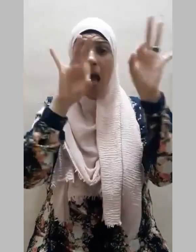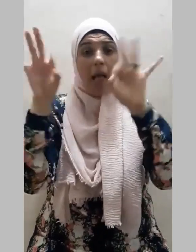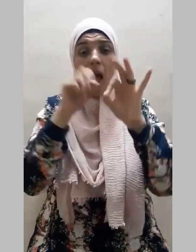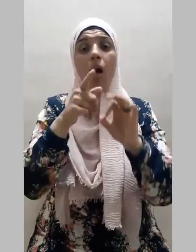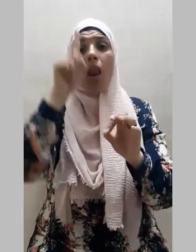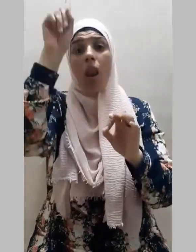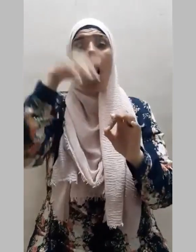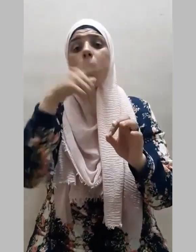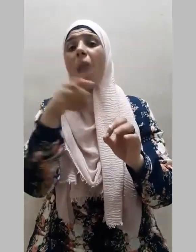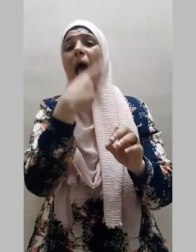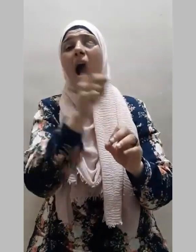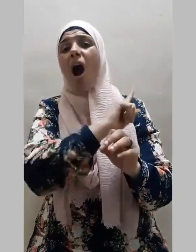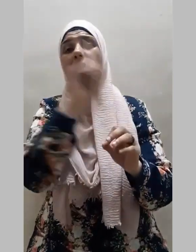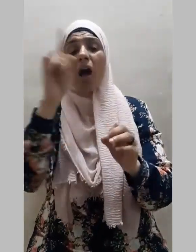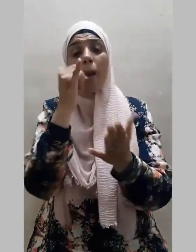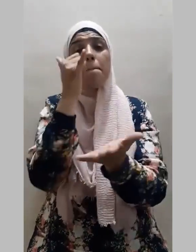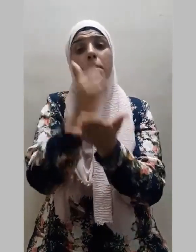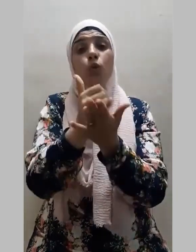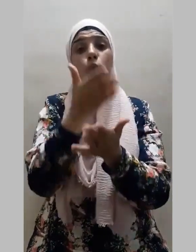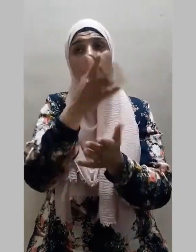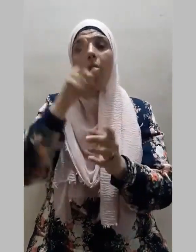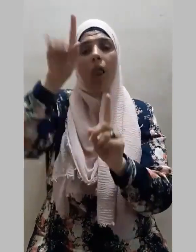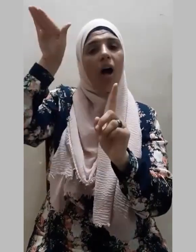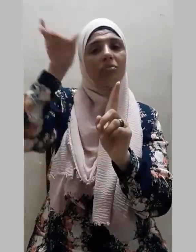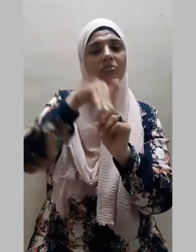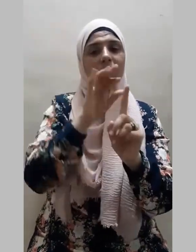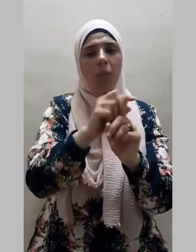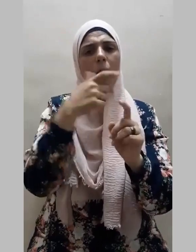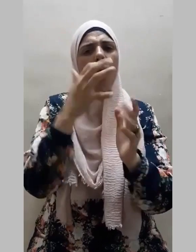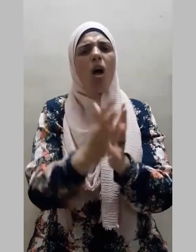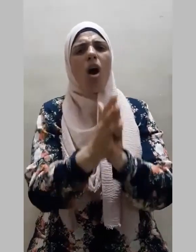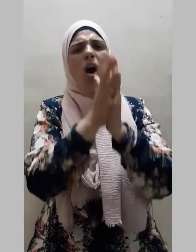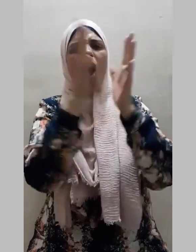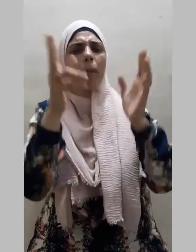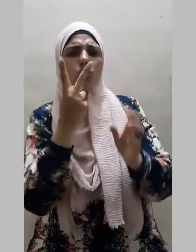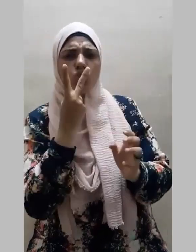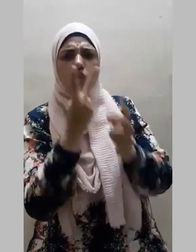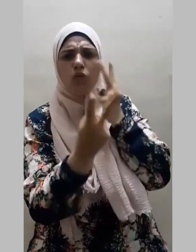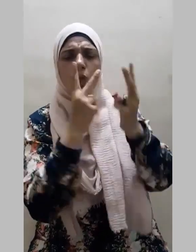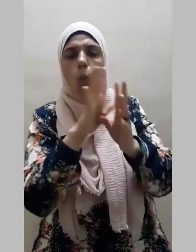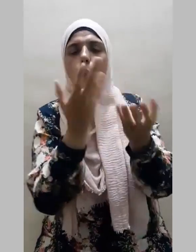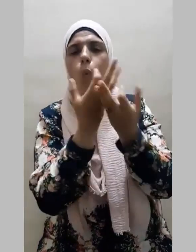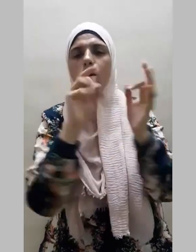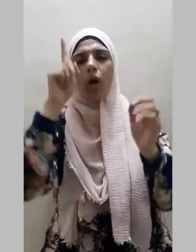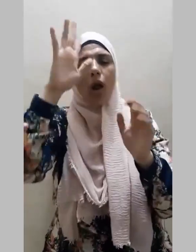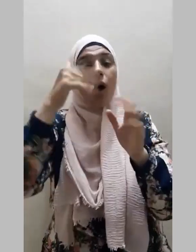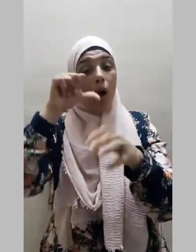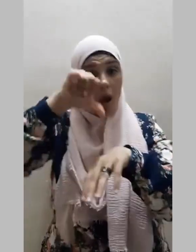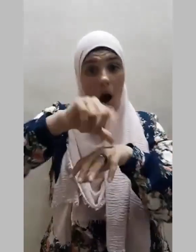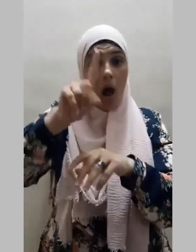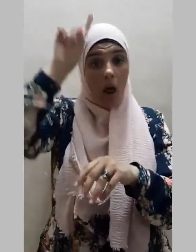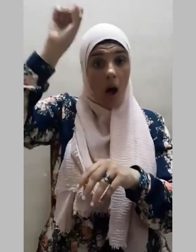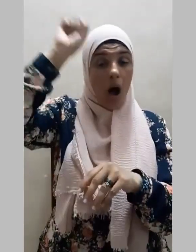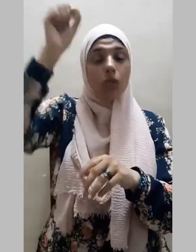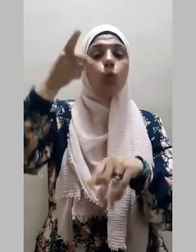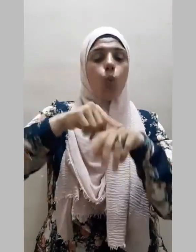سلطان أتاهم كبر مقتا عند الله وعند الذين آمنوا